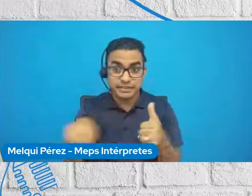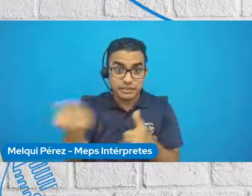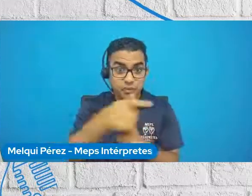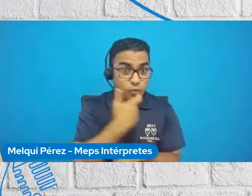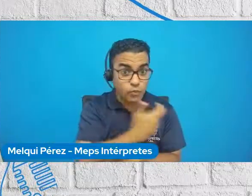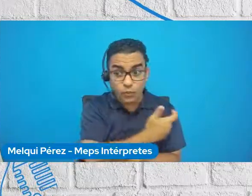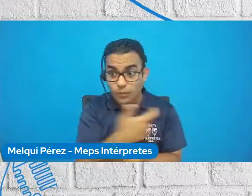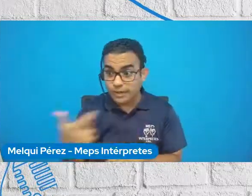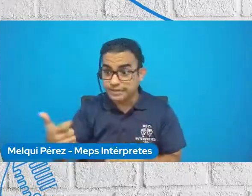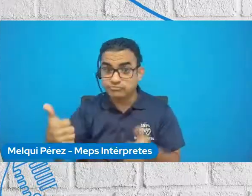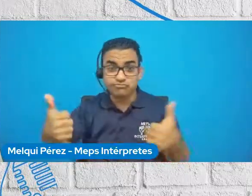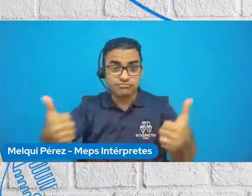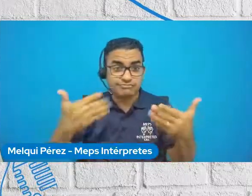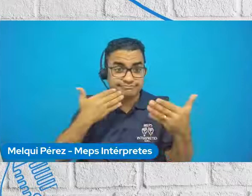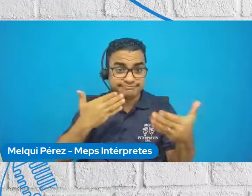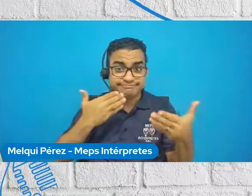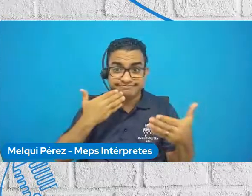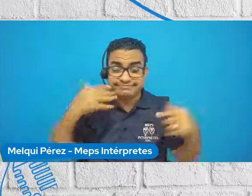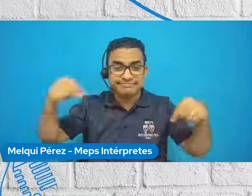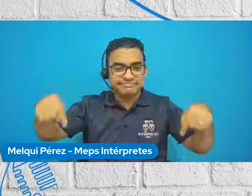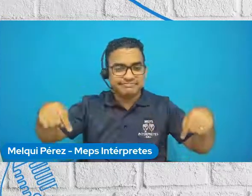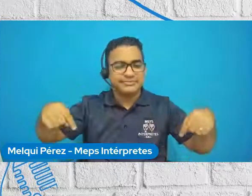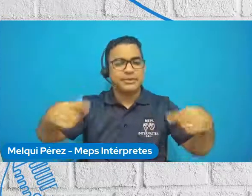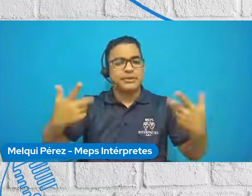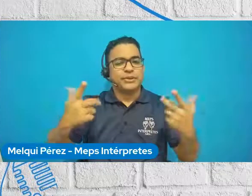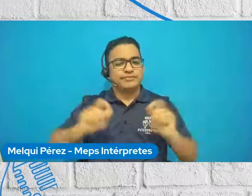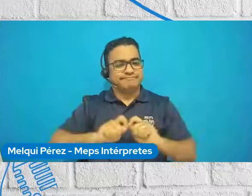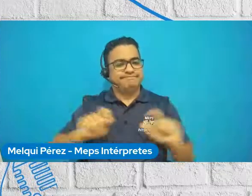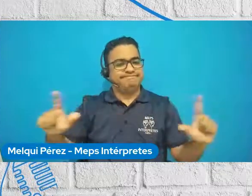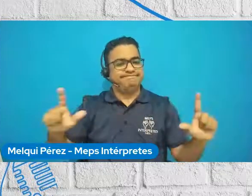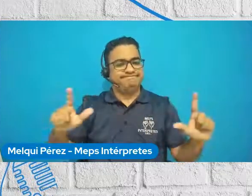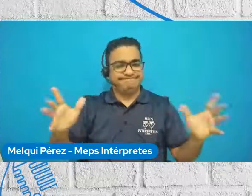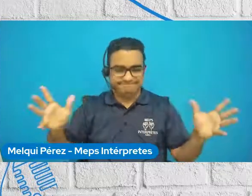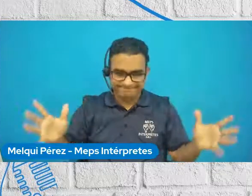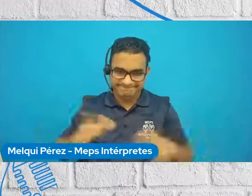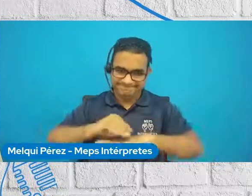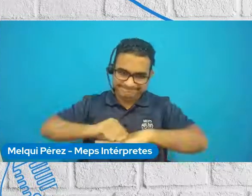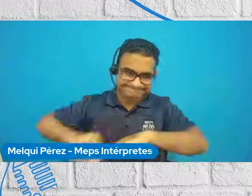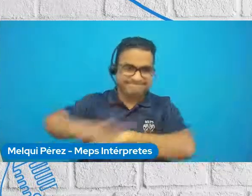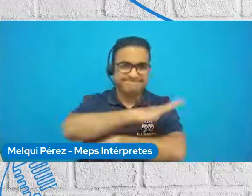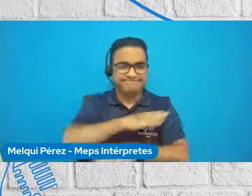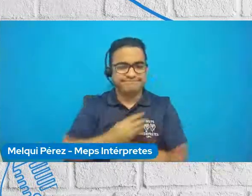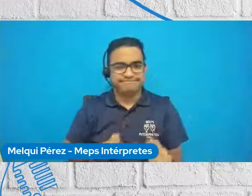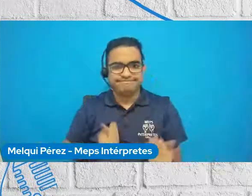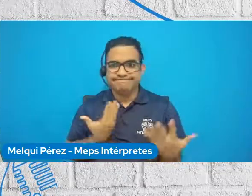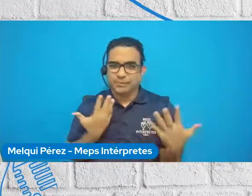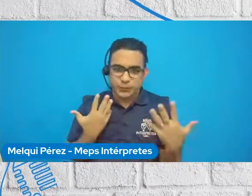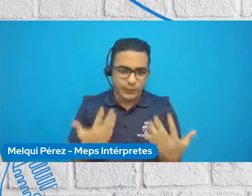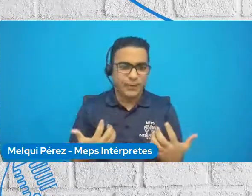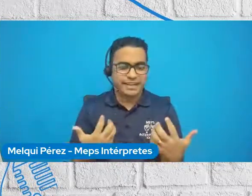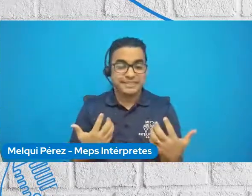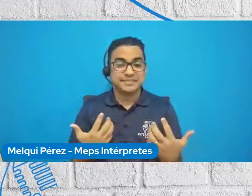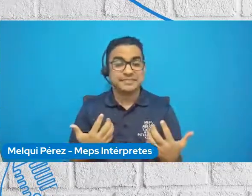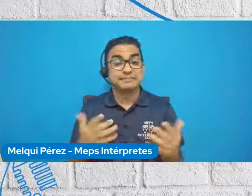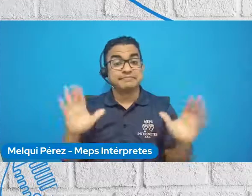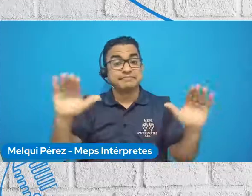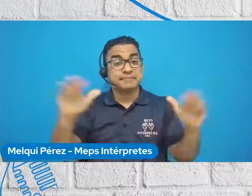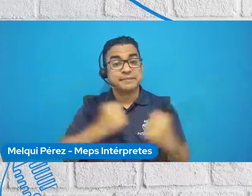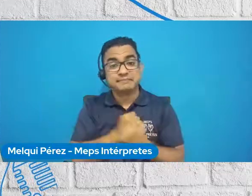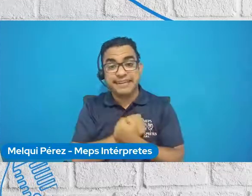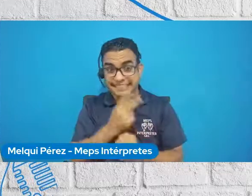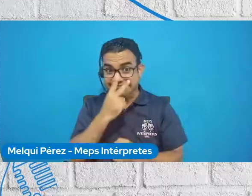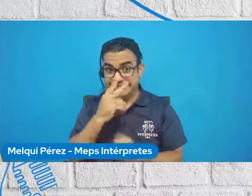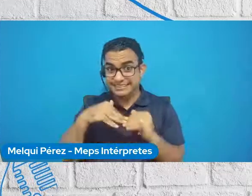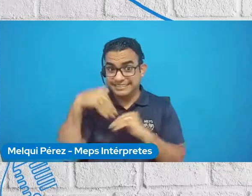seguido en este, su único programa que les contagia voluntad. Un abrazo a todos y nos vemos en la segunda